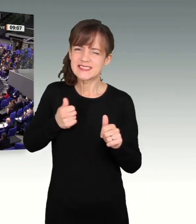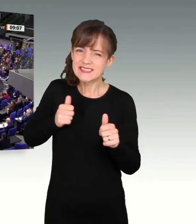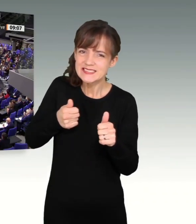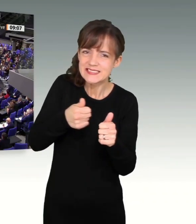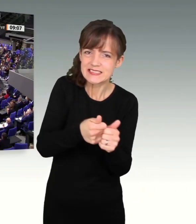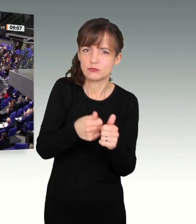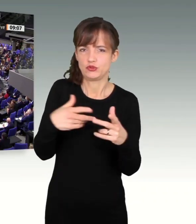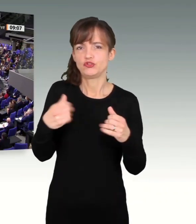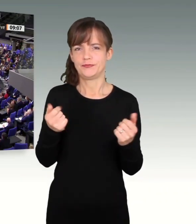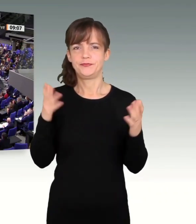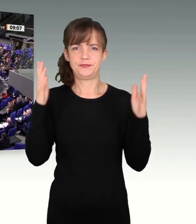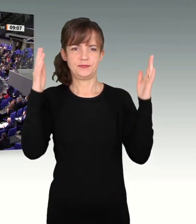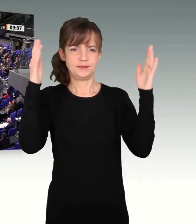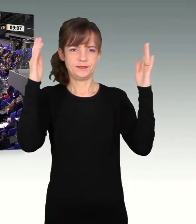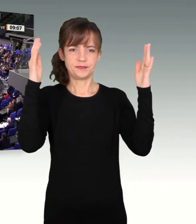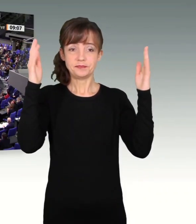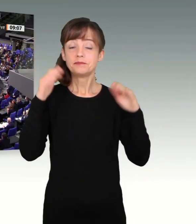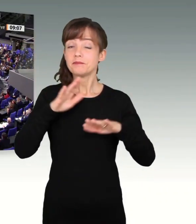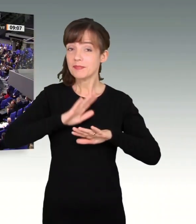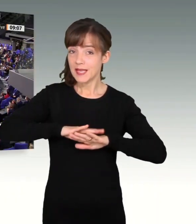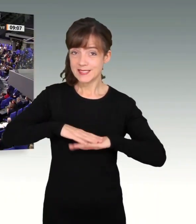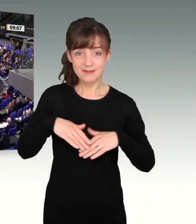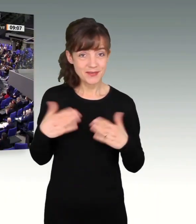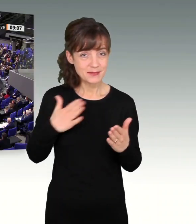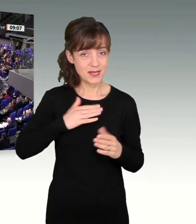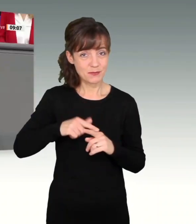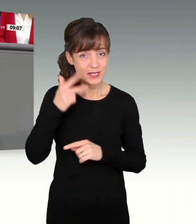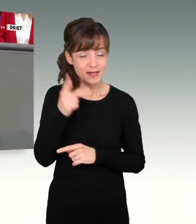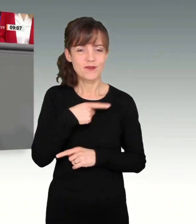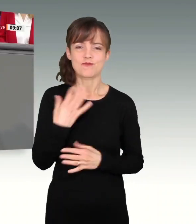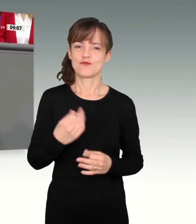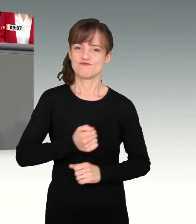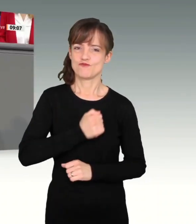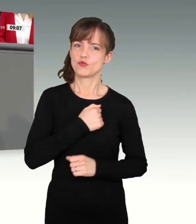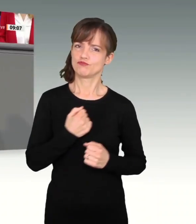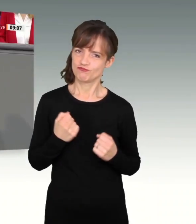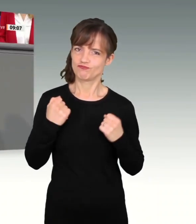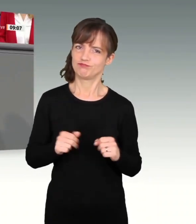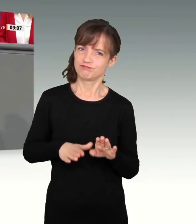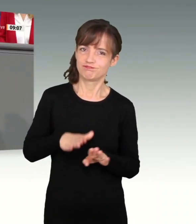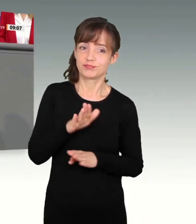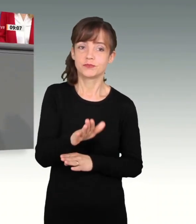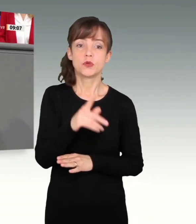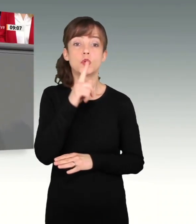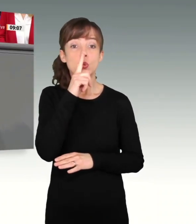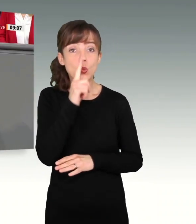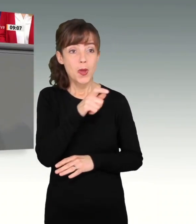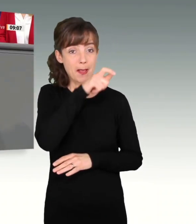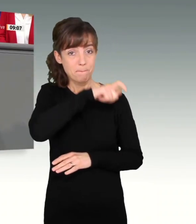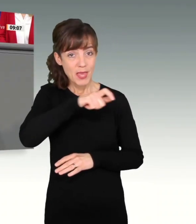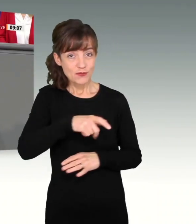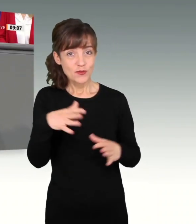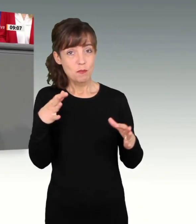Also, meine Damen und Herren, wir brauchen den Mut zum Aufbruch. Nicht nur die Menschen benötigen einen